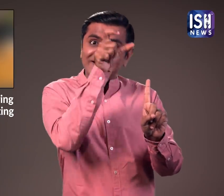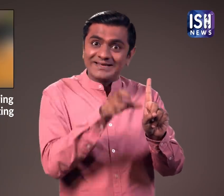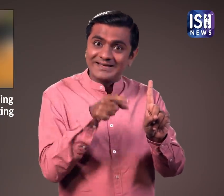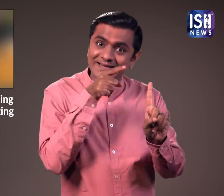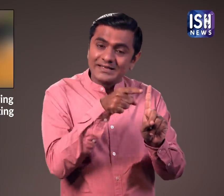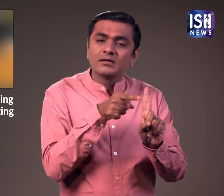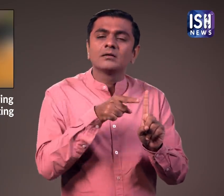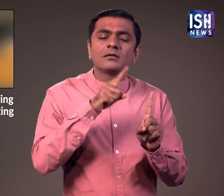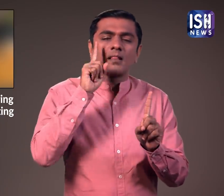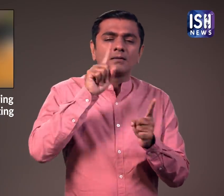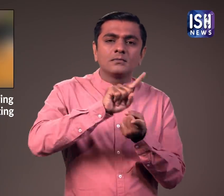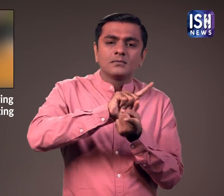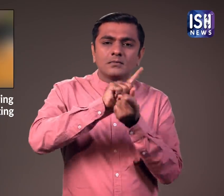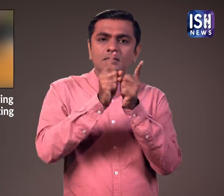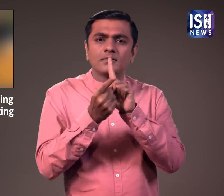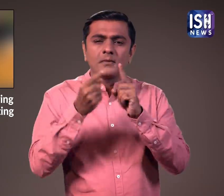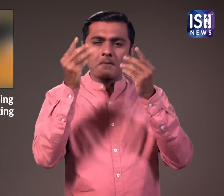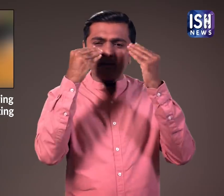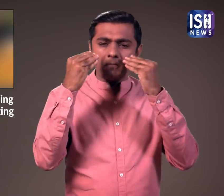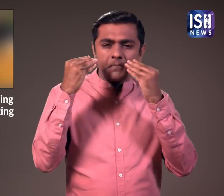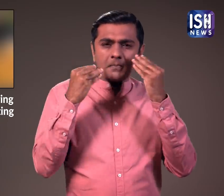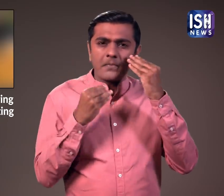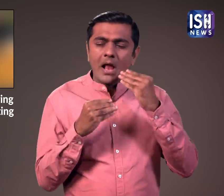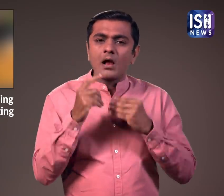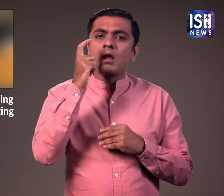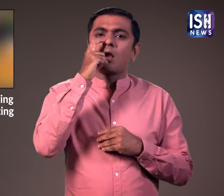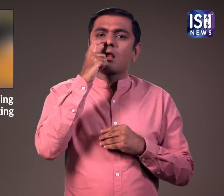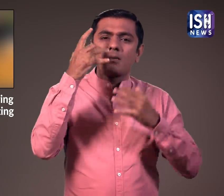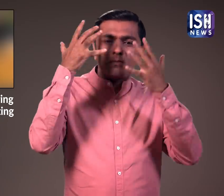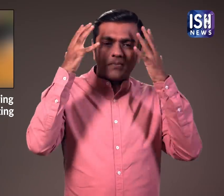और वह एक महिला के वेश में